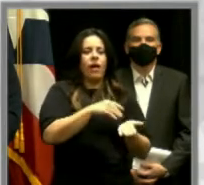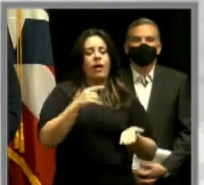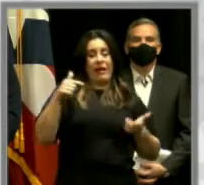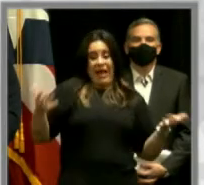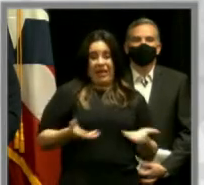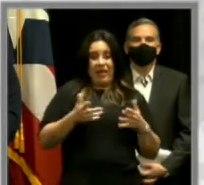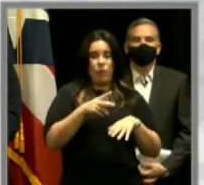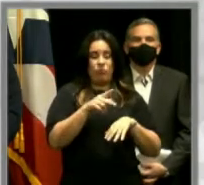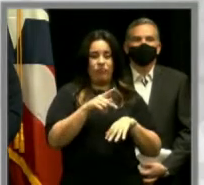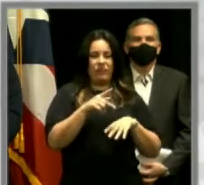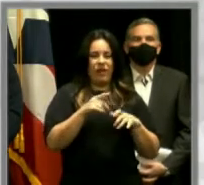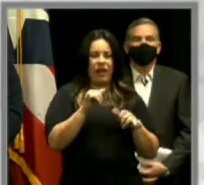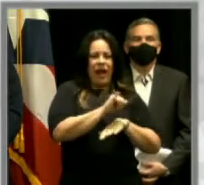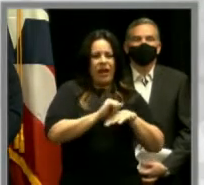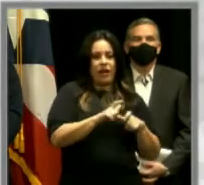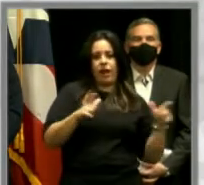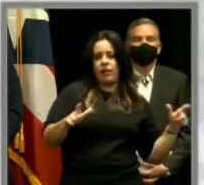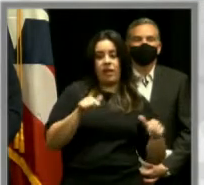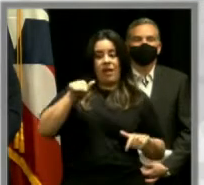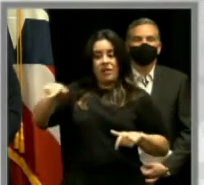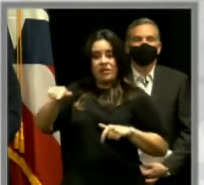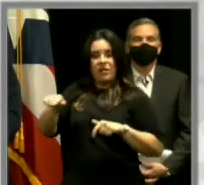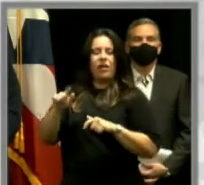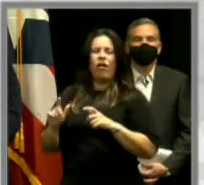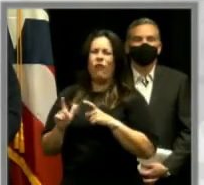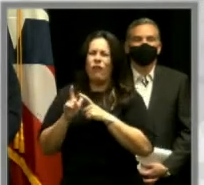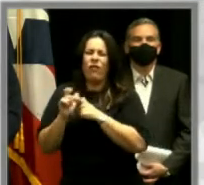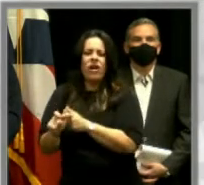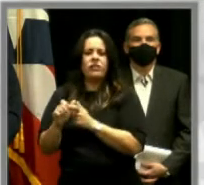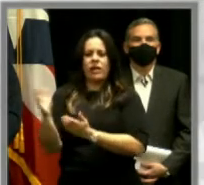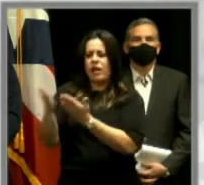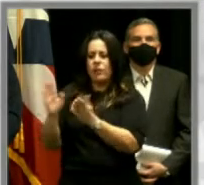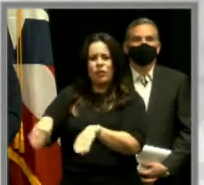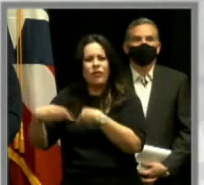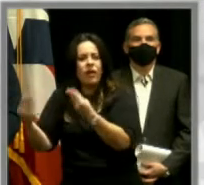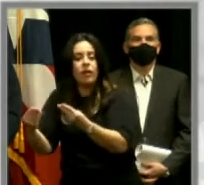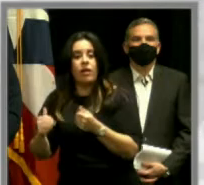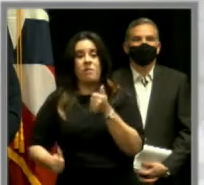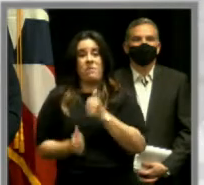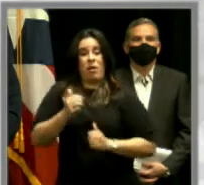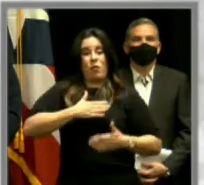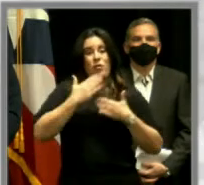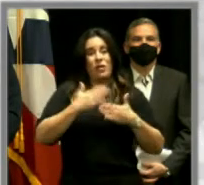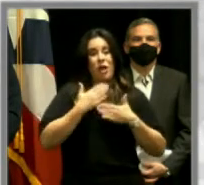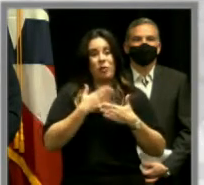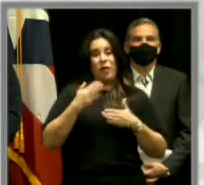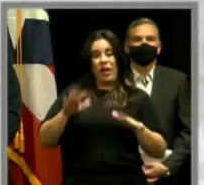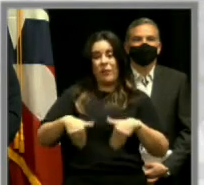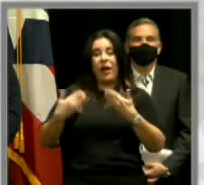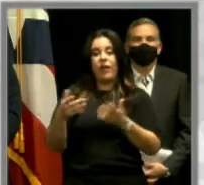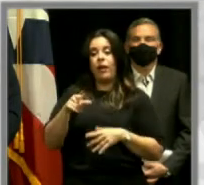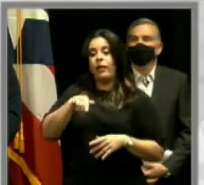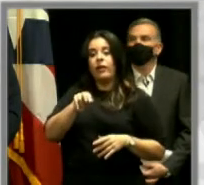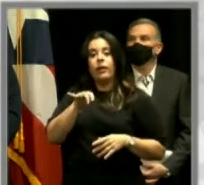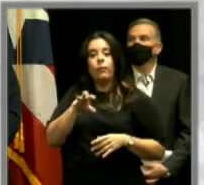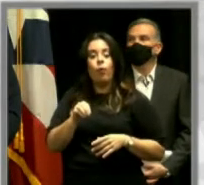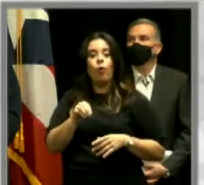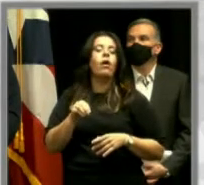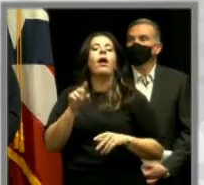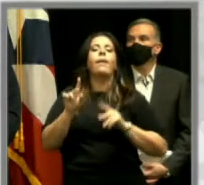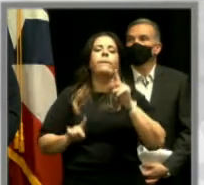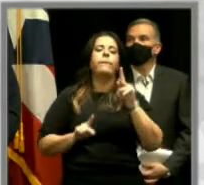se le pueda proveer ese servicio en el lugar. Y más contento me siento que se les va a dar quimioterapia a los